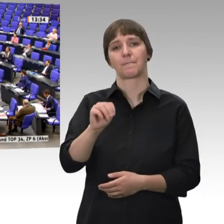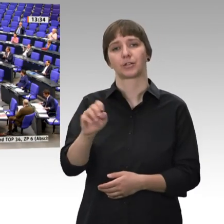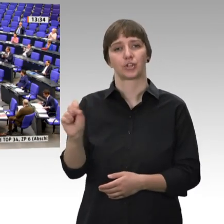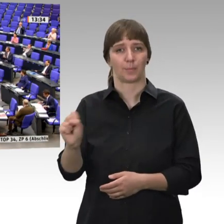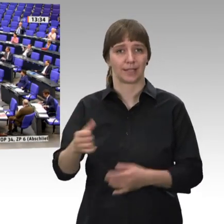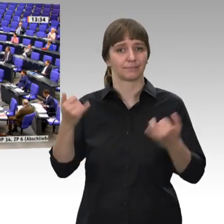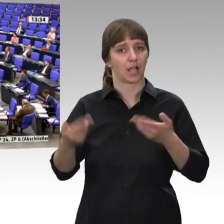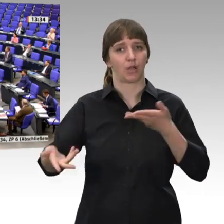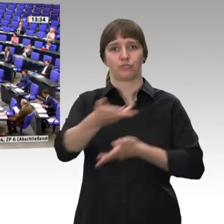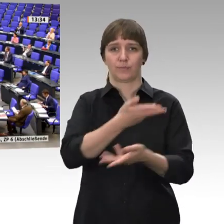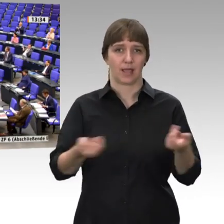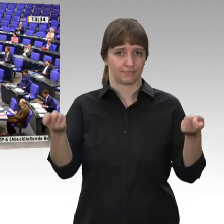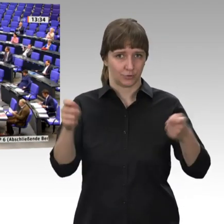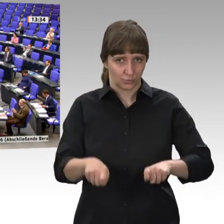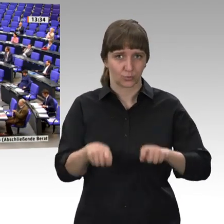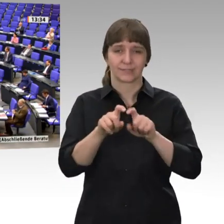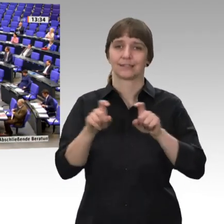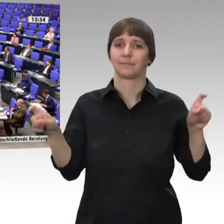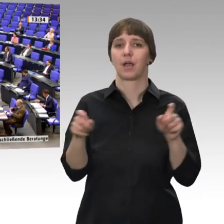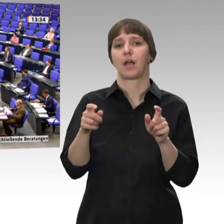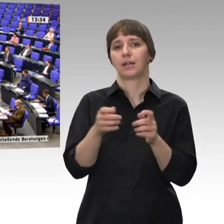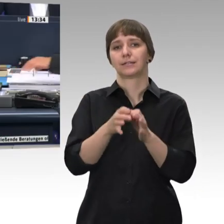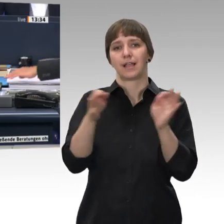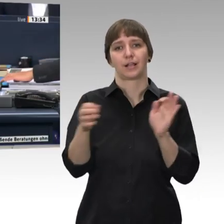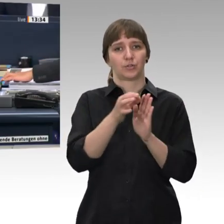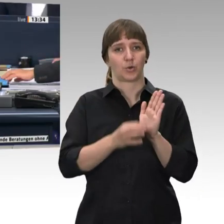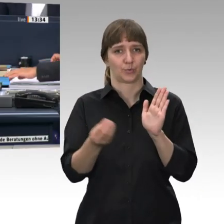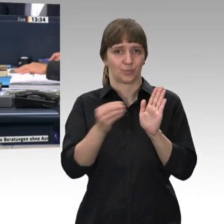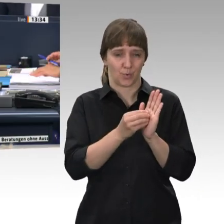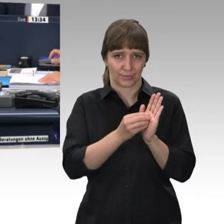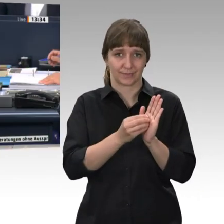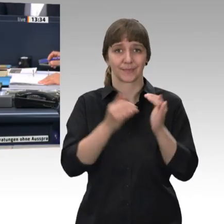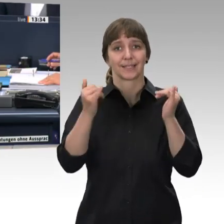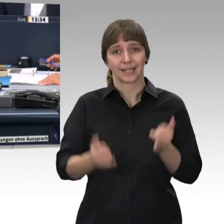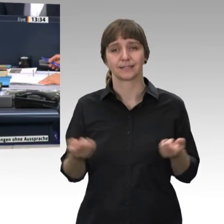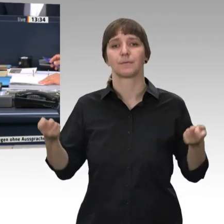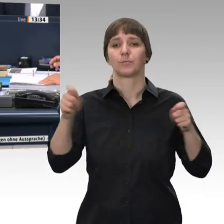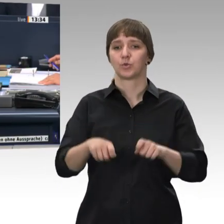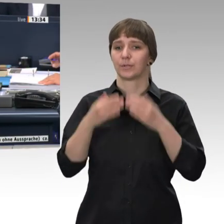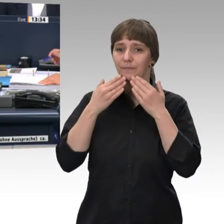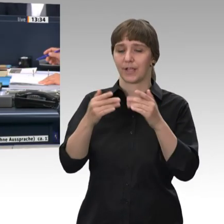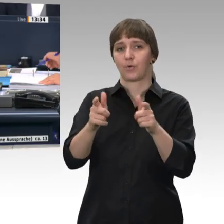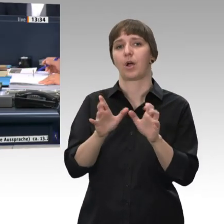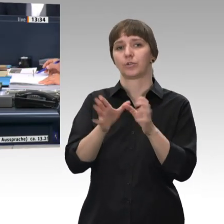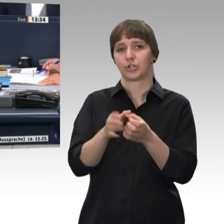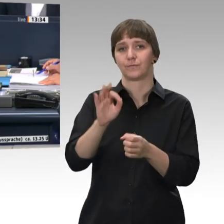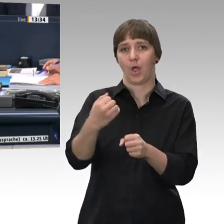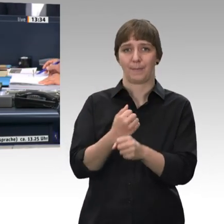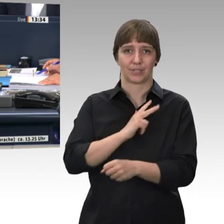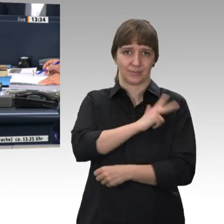Aussprache zu diesem Tagesordnungspunkt. Wir kommen zur Beschlussempfehlung des Ausschusses für Arbeit und Soziales, zu dem Antrag der Fraktion